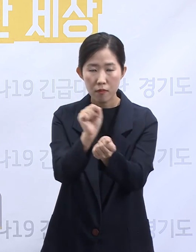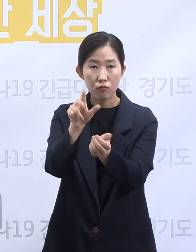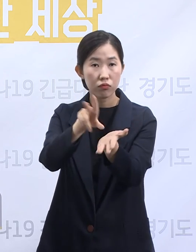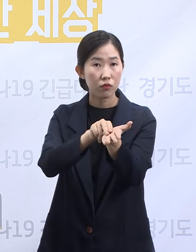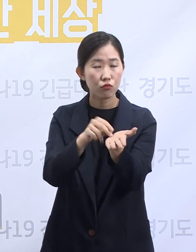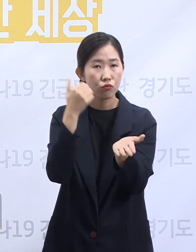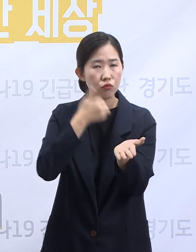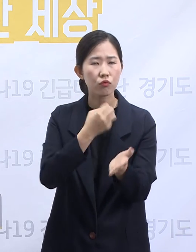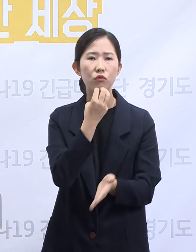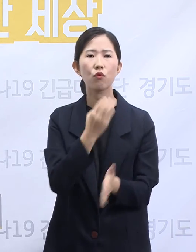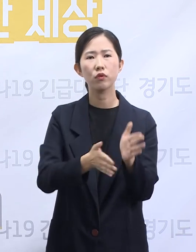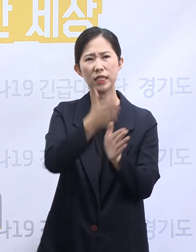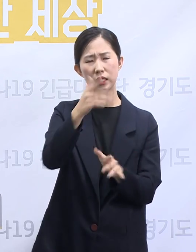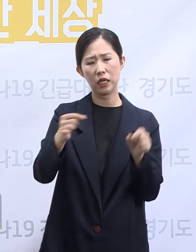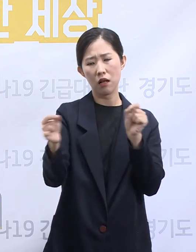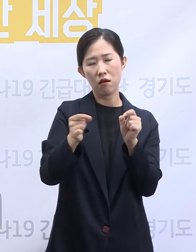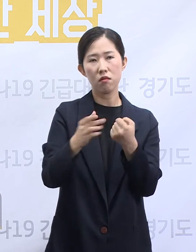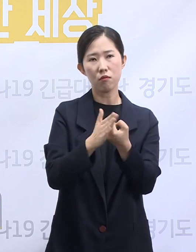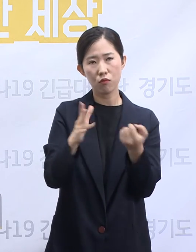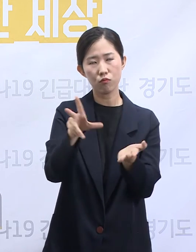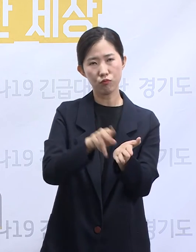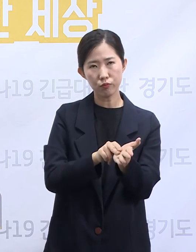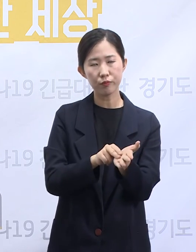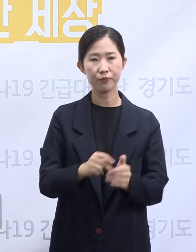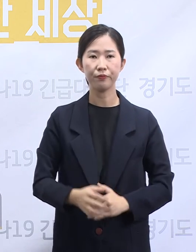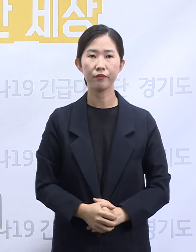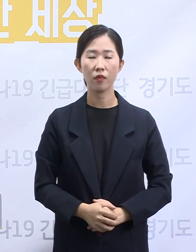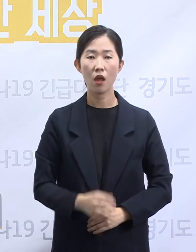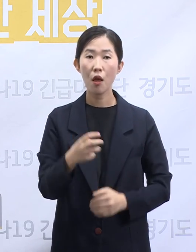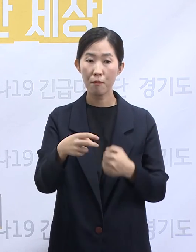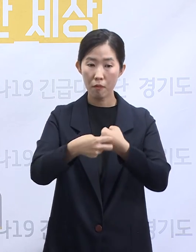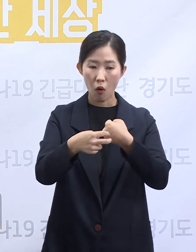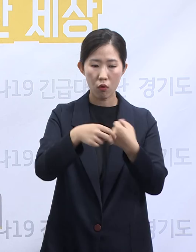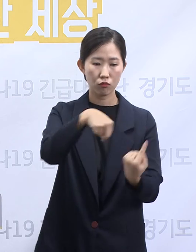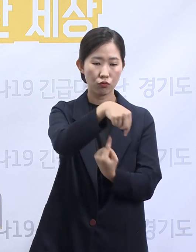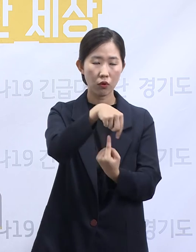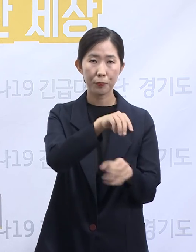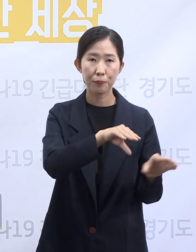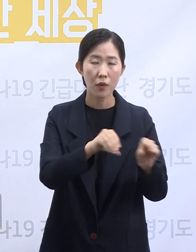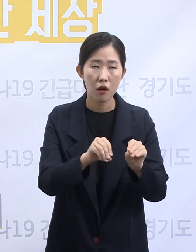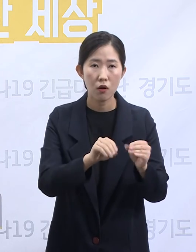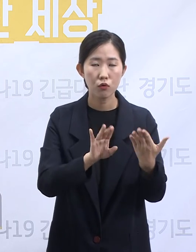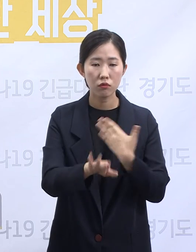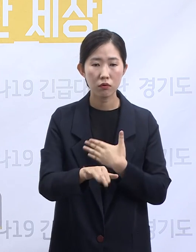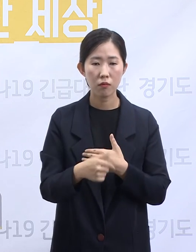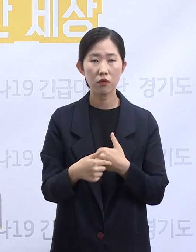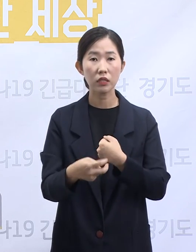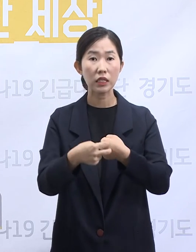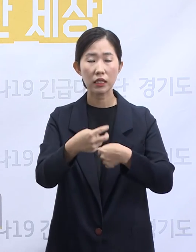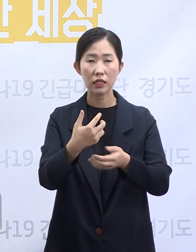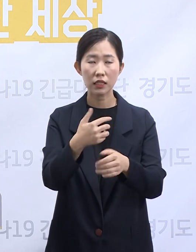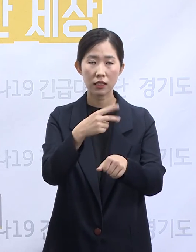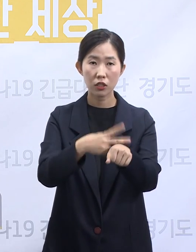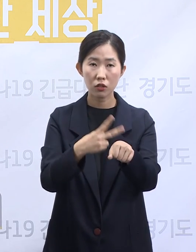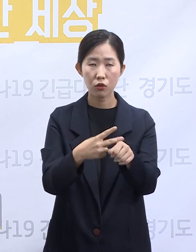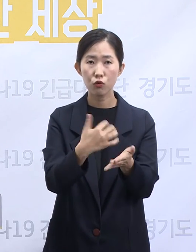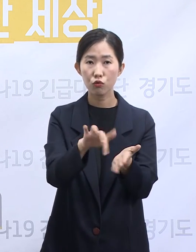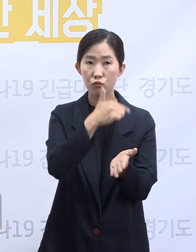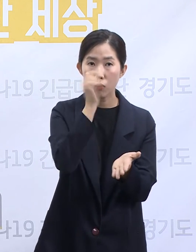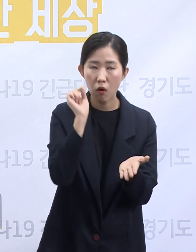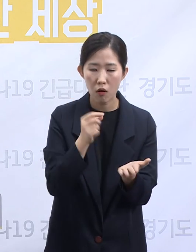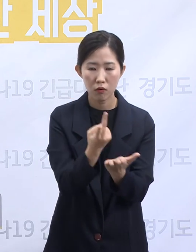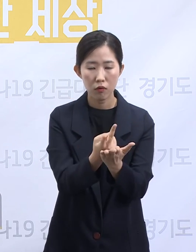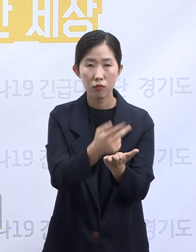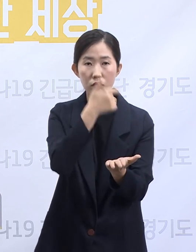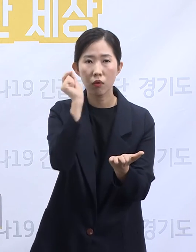코로나 확진자 진료의 부담뿐 아니라 병원의 기능이 일시 정지되면서 발생하는 필수 의료 공백에 대한 대처도 앞서 설명드렸던 것과